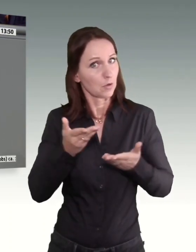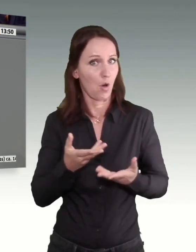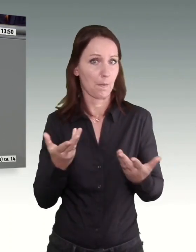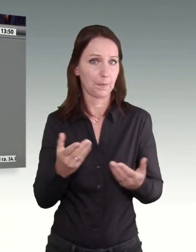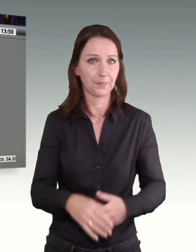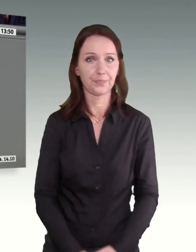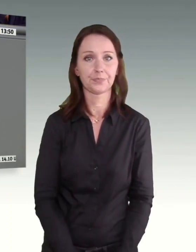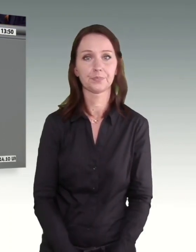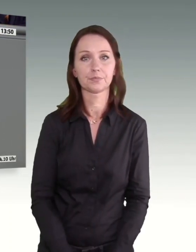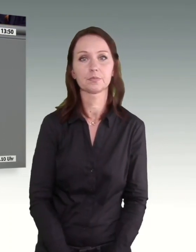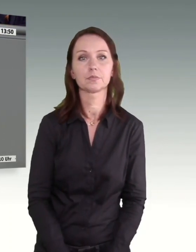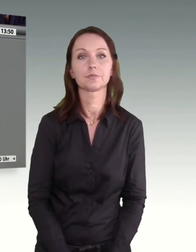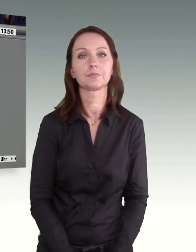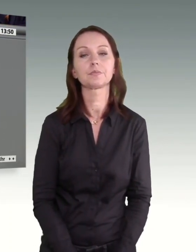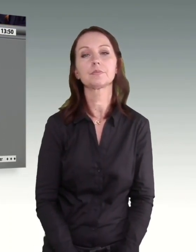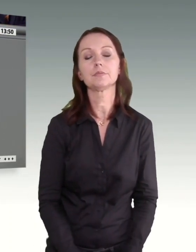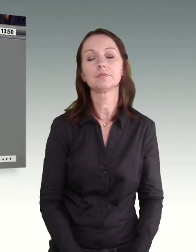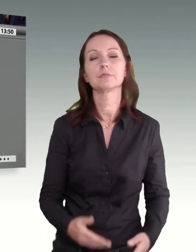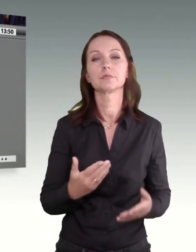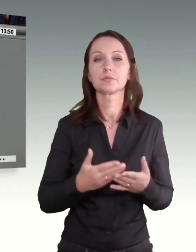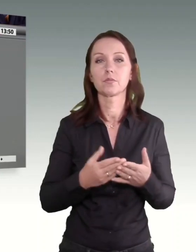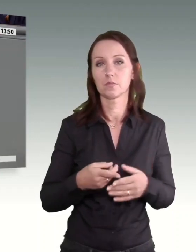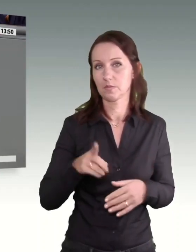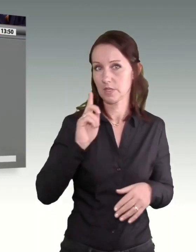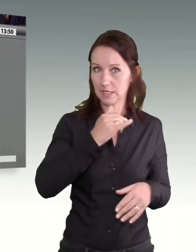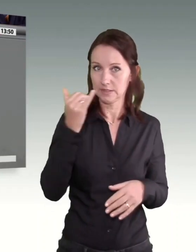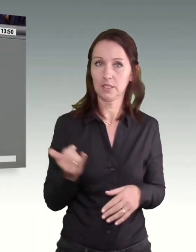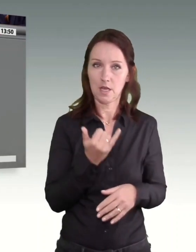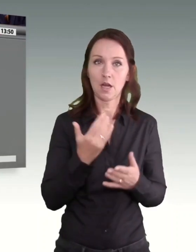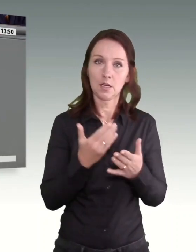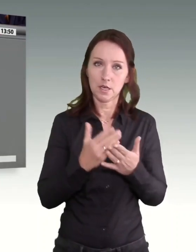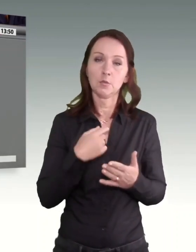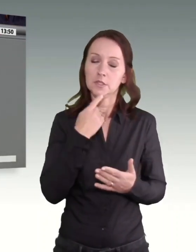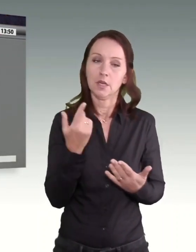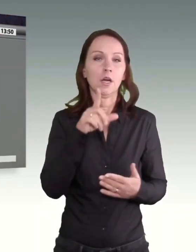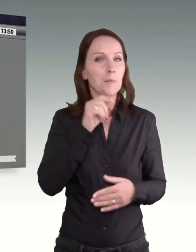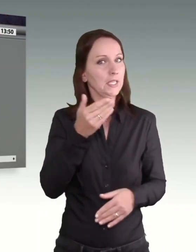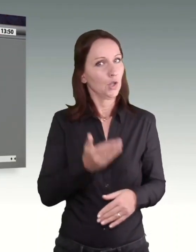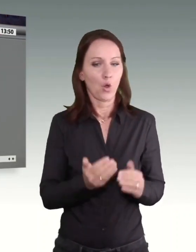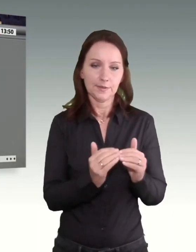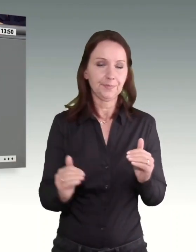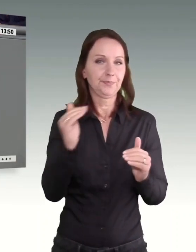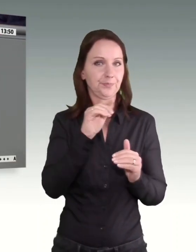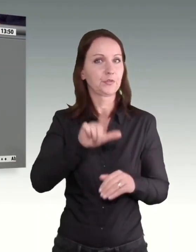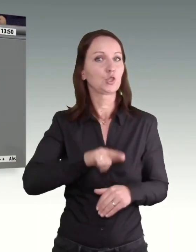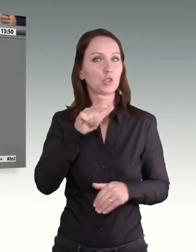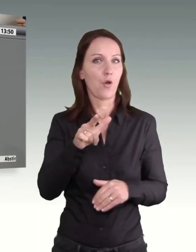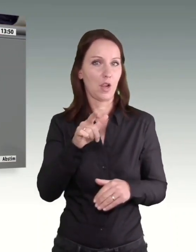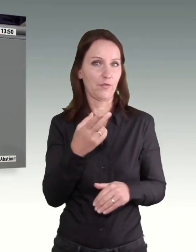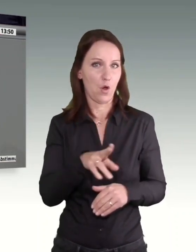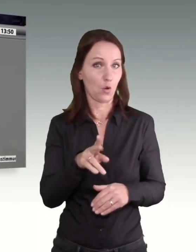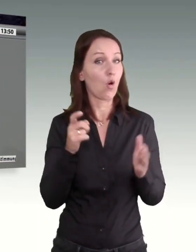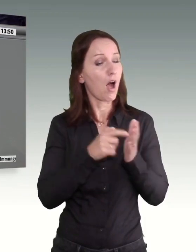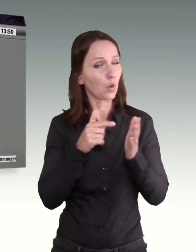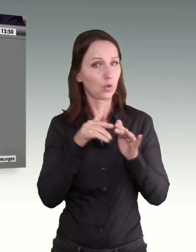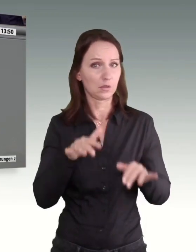Im vergangenen Jahr haben wir deshalb auch aus guten Gründen den Mindestlohn auf 12 Euro angehoben. Und das haben wir nicht aus